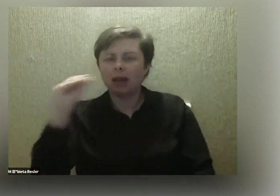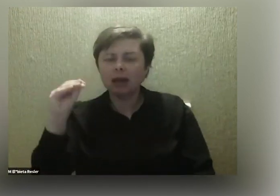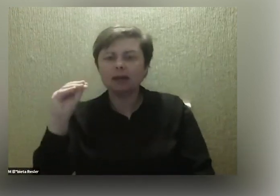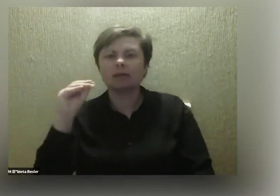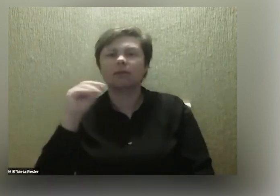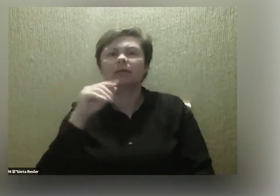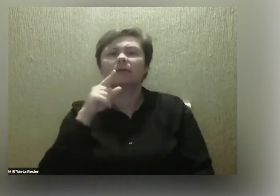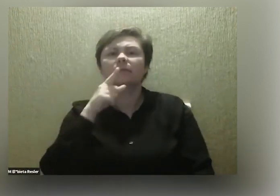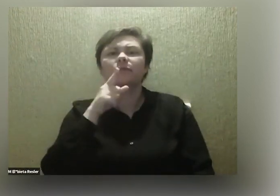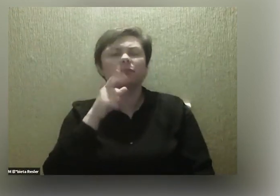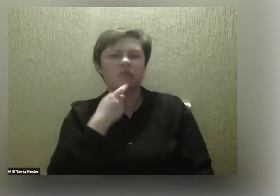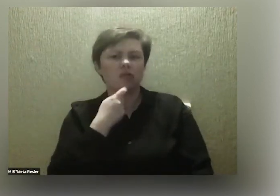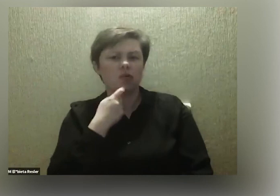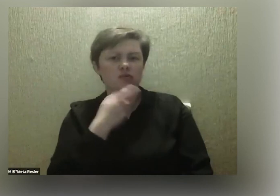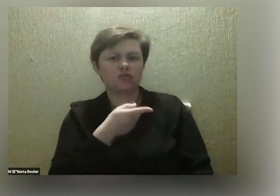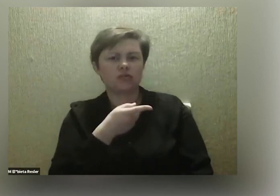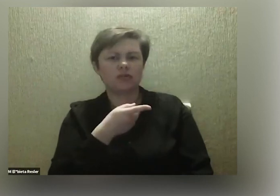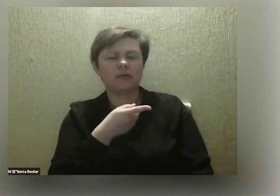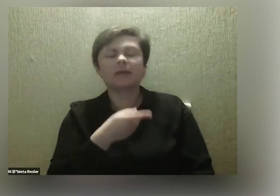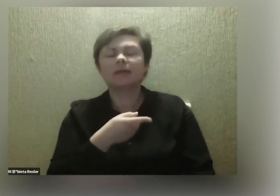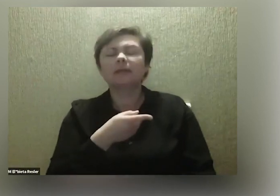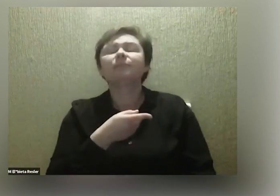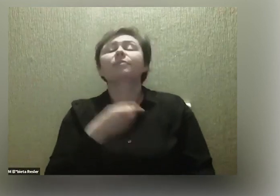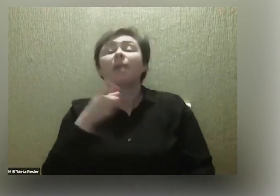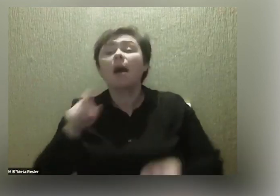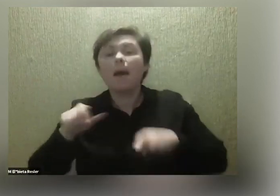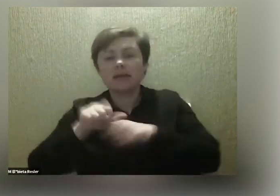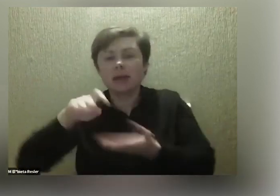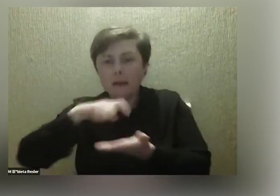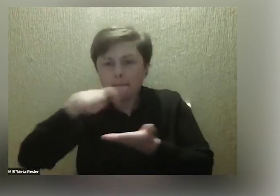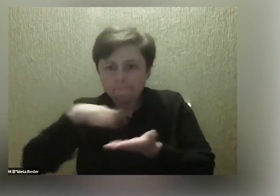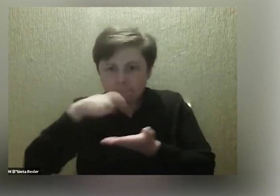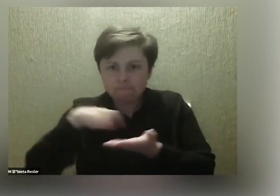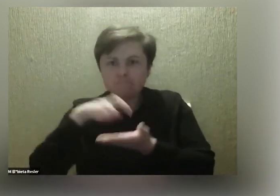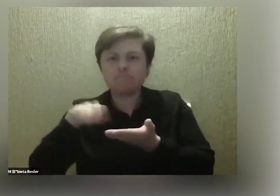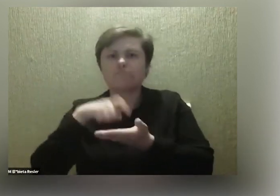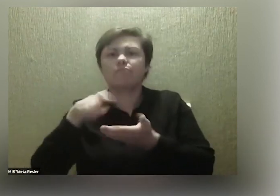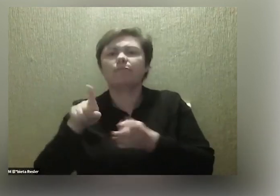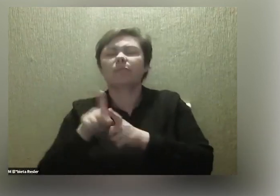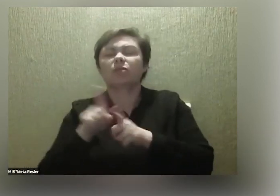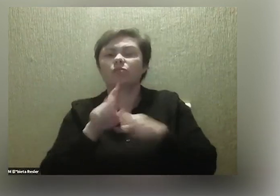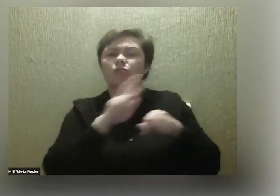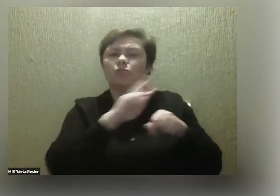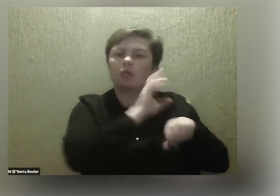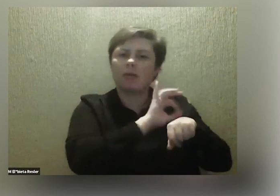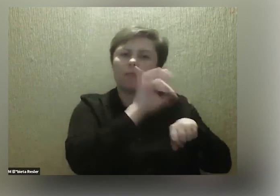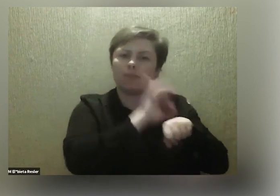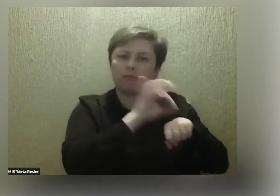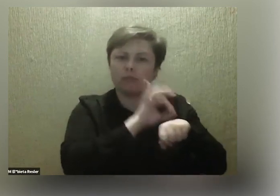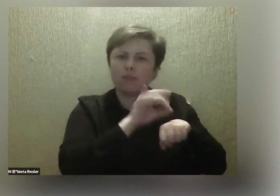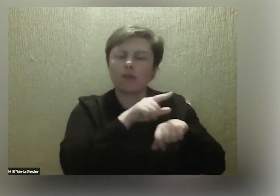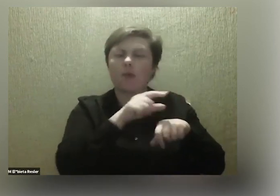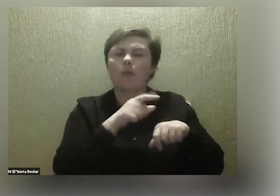To jest zarówno to płyta, jak i aktualnie dziejący się projekt, to są